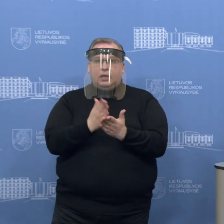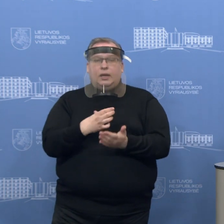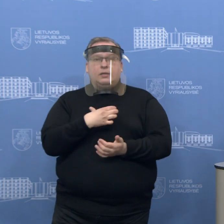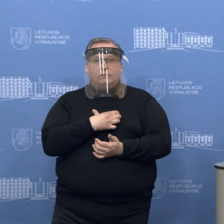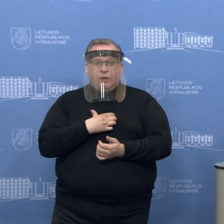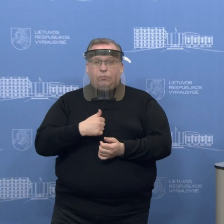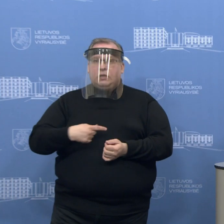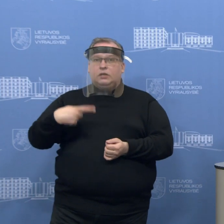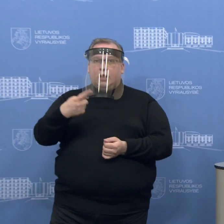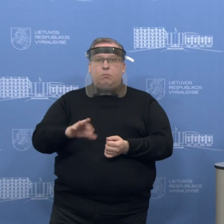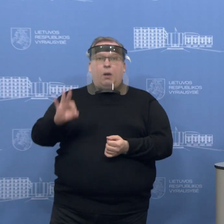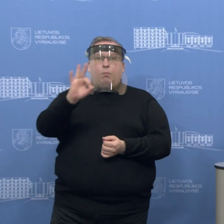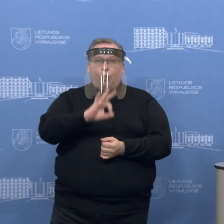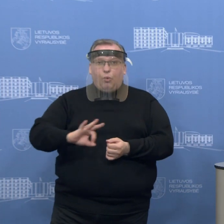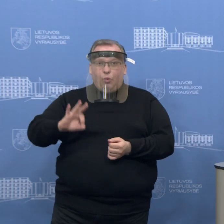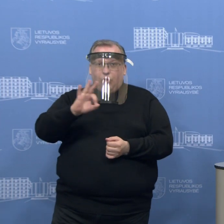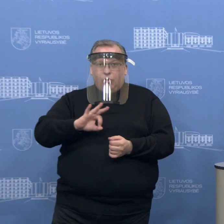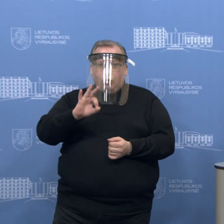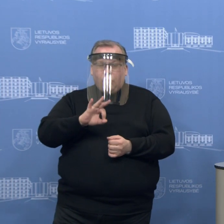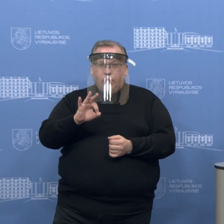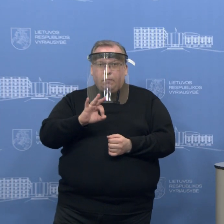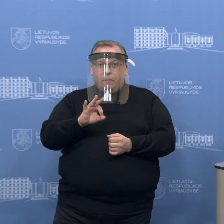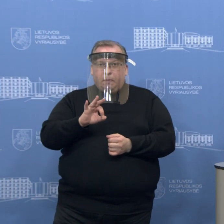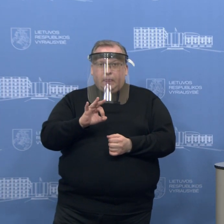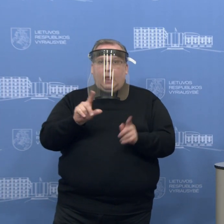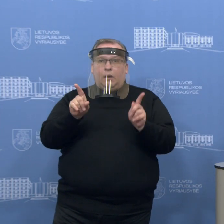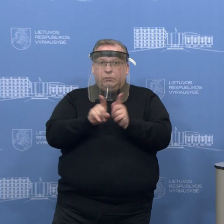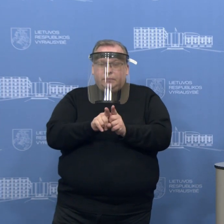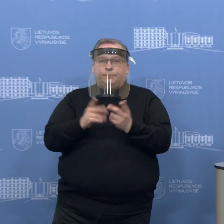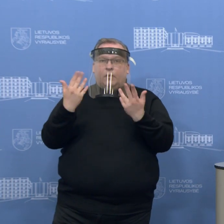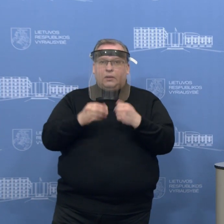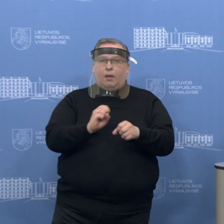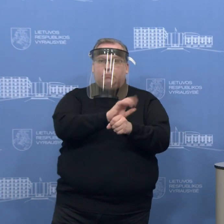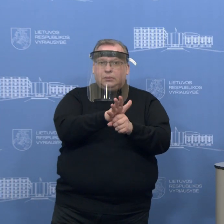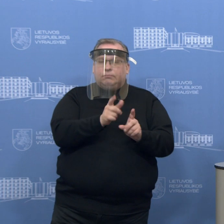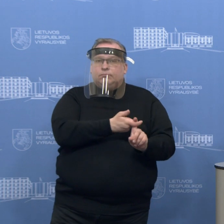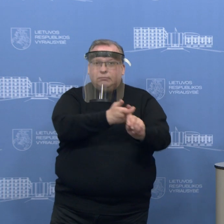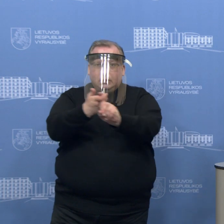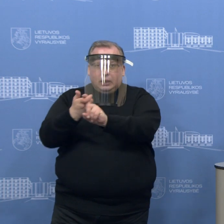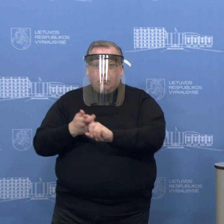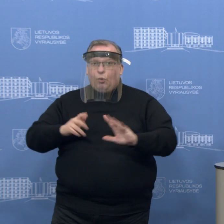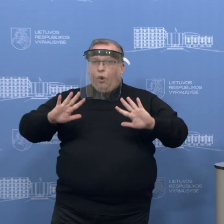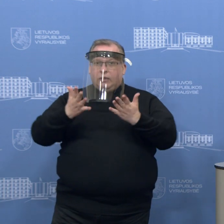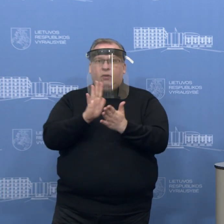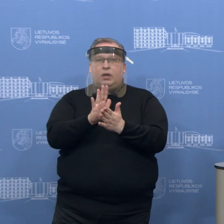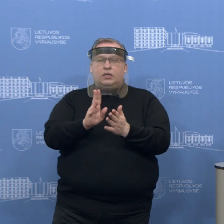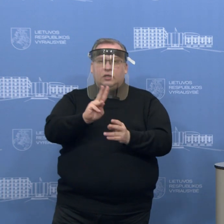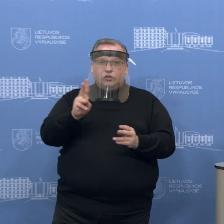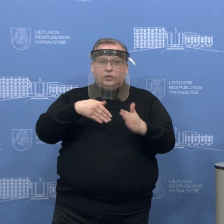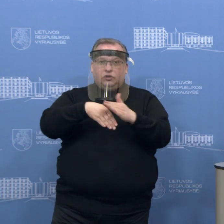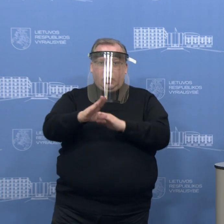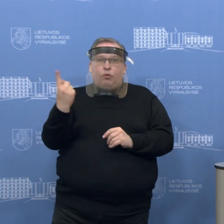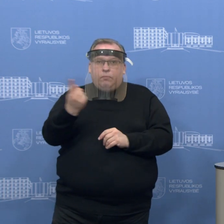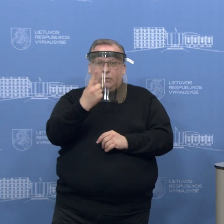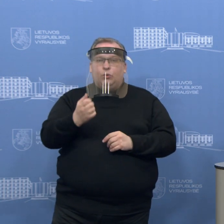svarūs. Mes vėlgi kalbam apie išimtinius atvejus, būtent pandemijų, epidemijų atvejus. Ir ne šiaip, kad kažkas tai išėjo pasivaikščioti,